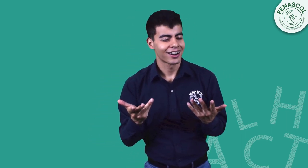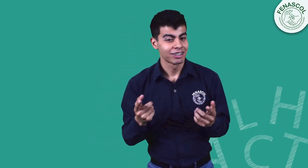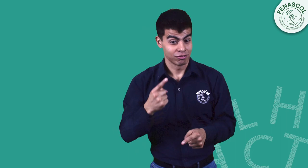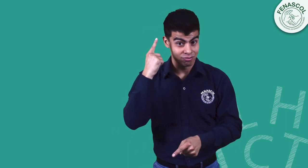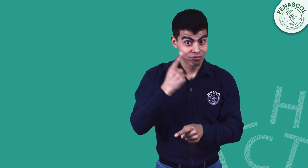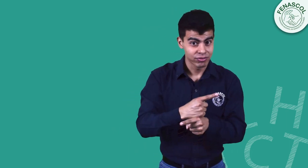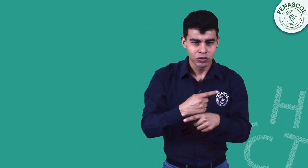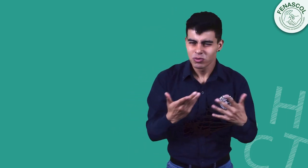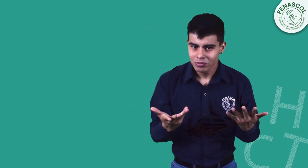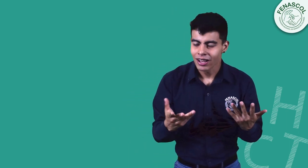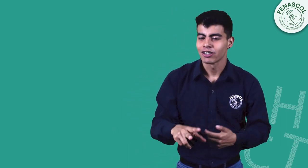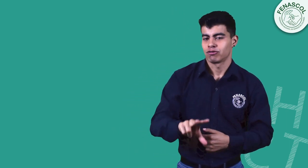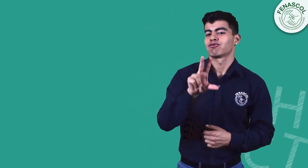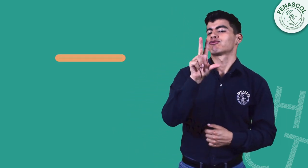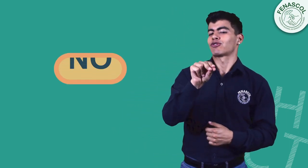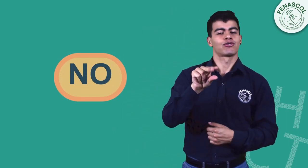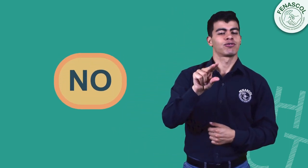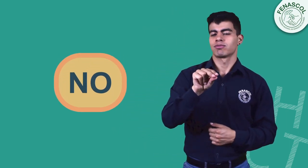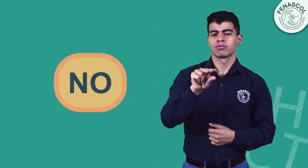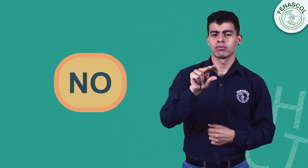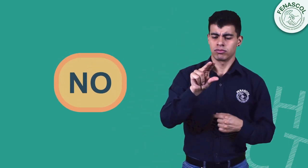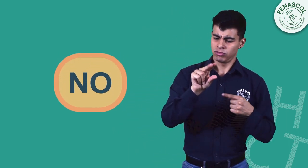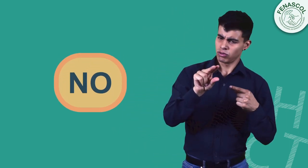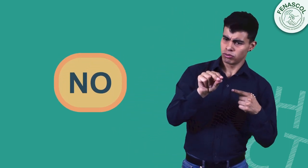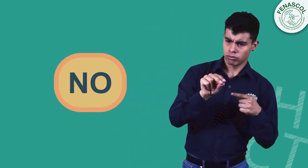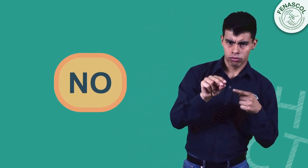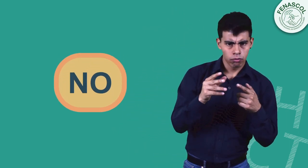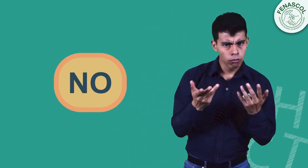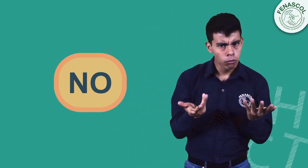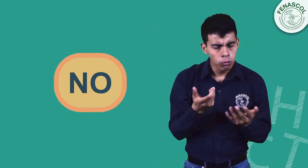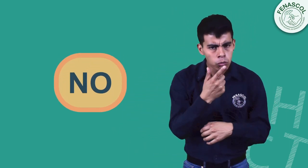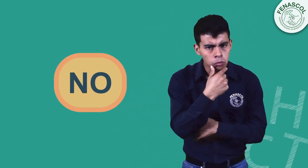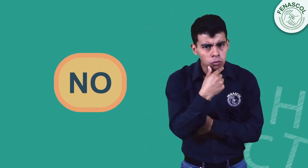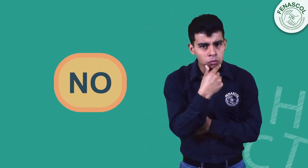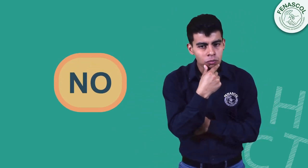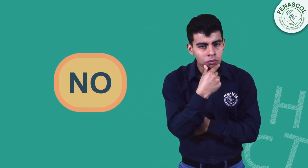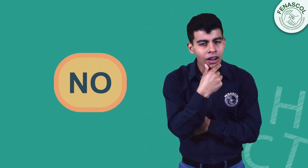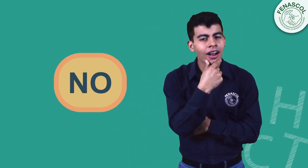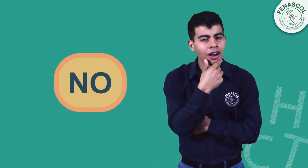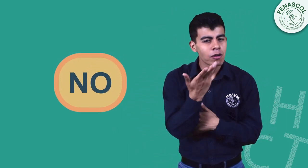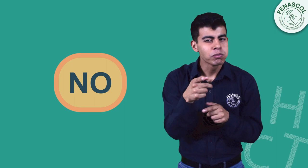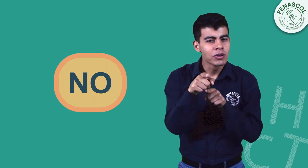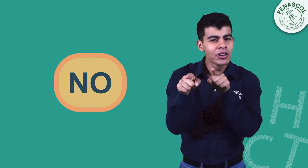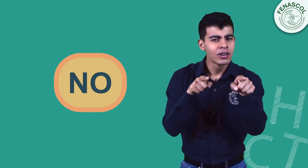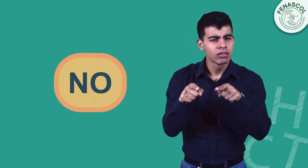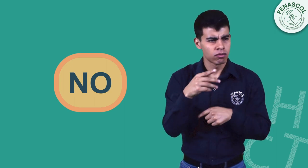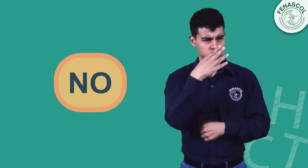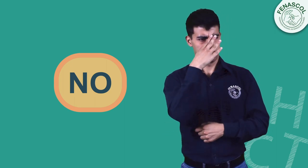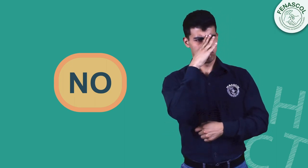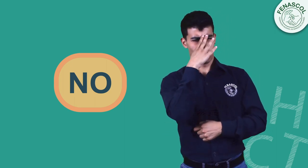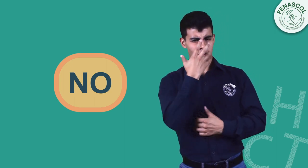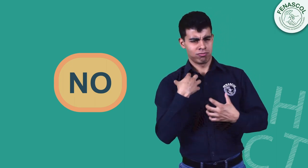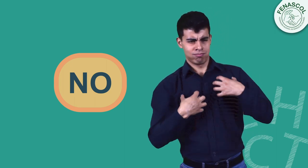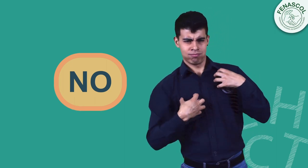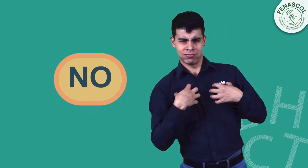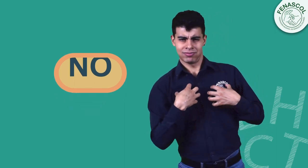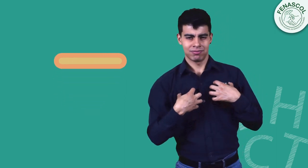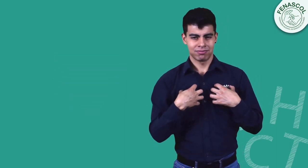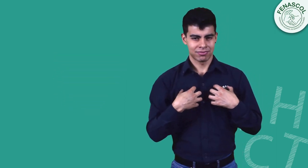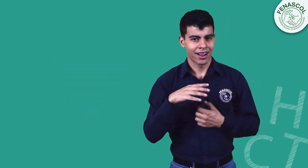La respuesta correcta es no. Es posible que algunos de ustedes aún continúen con dudas e inquietudes sobre este tema. Para esta última semana